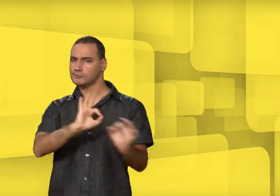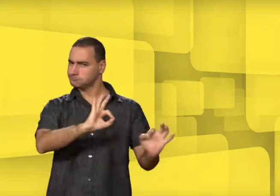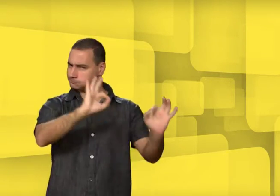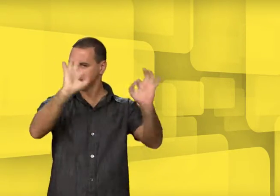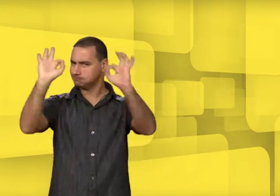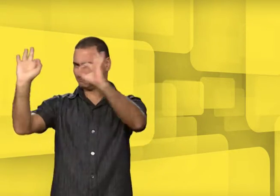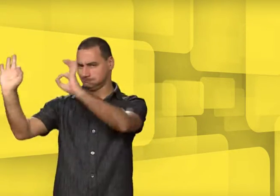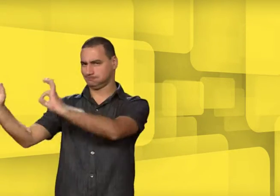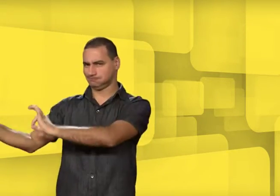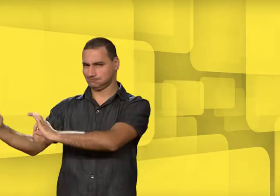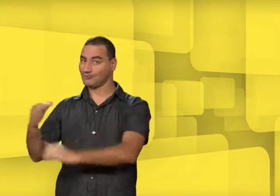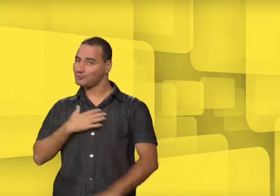Gostou?